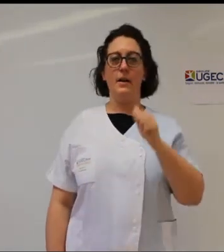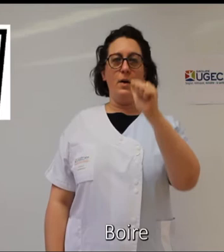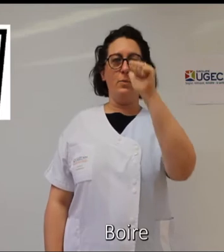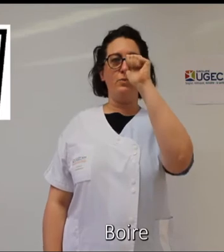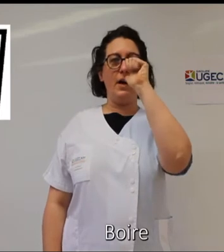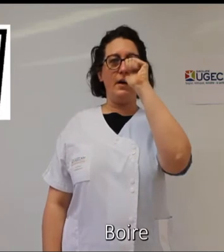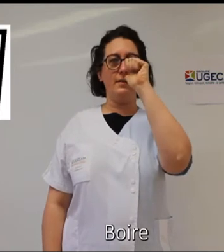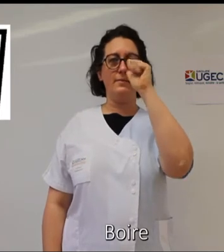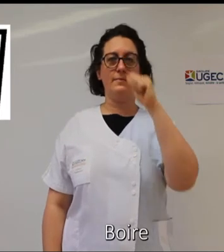boire,